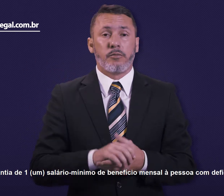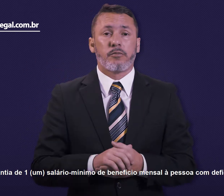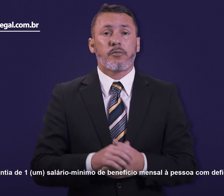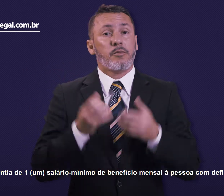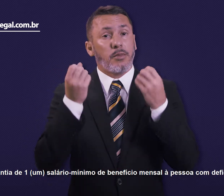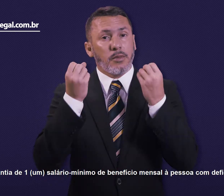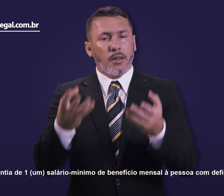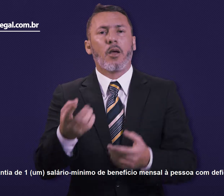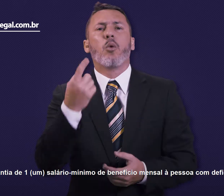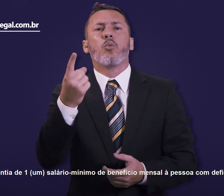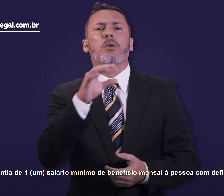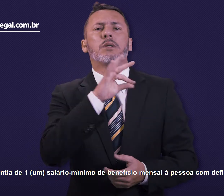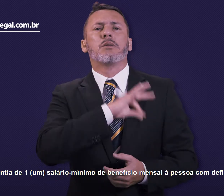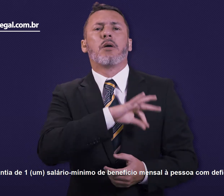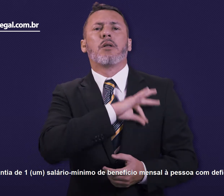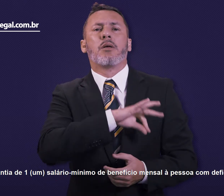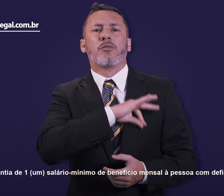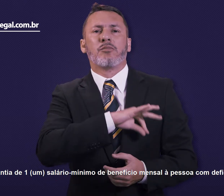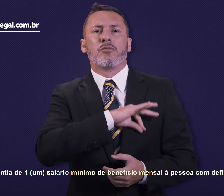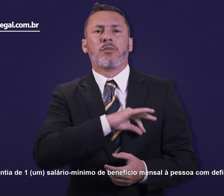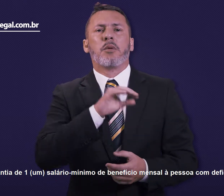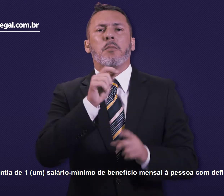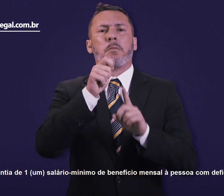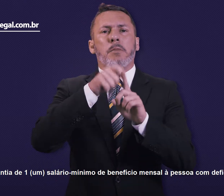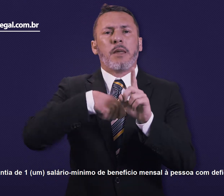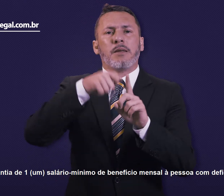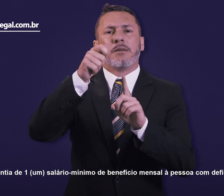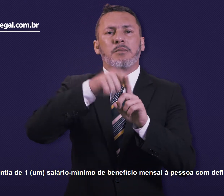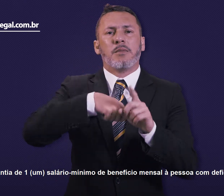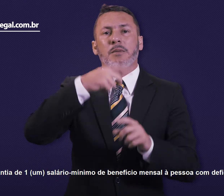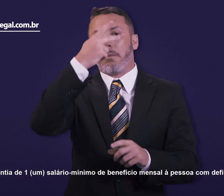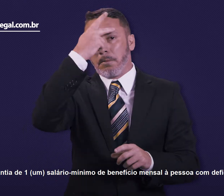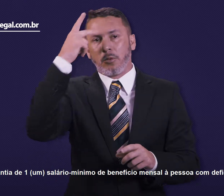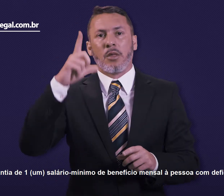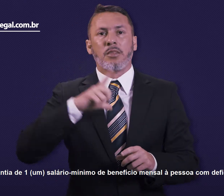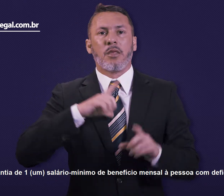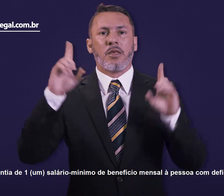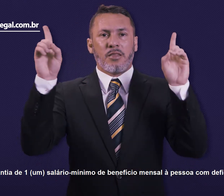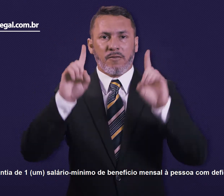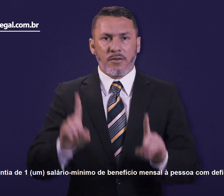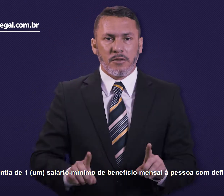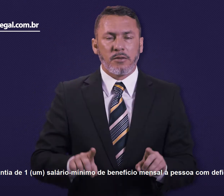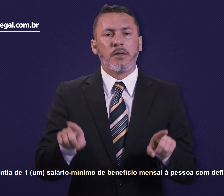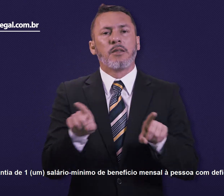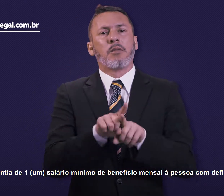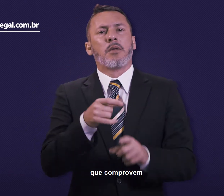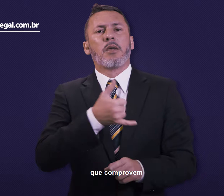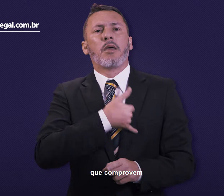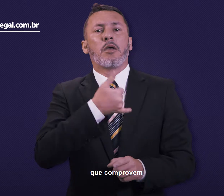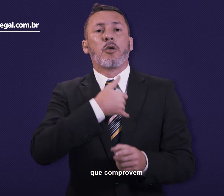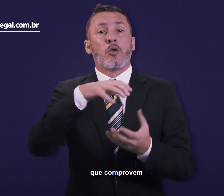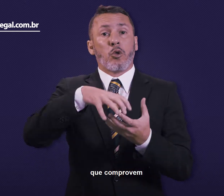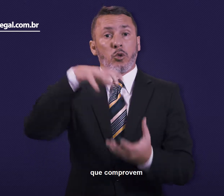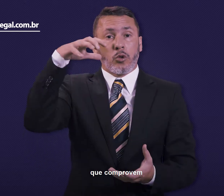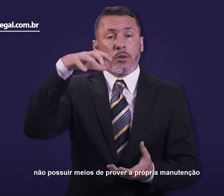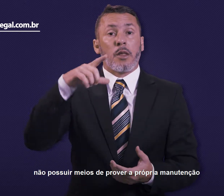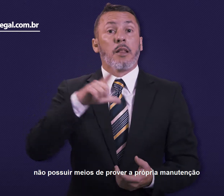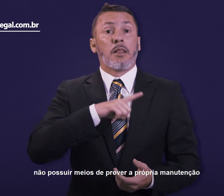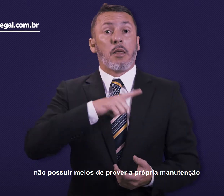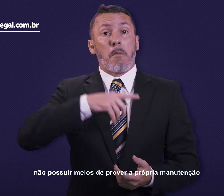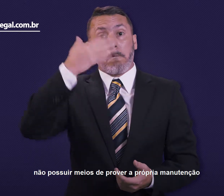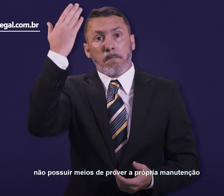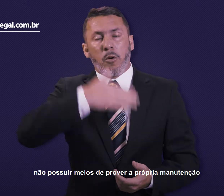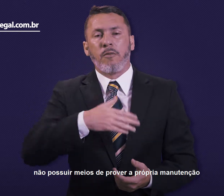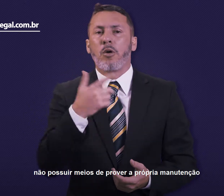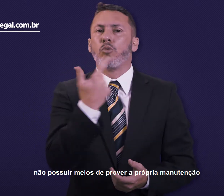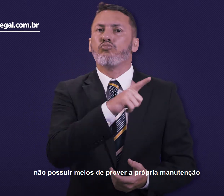A garantia de um salário mínimo de benefício mensal à pessoa com deficiência e ao idoso que comprovem não